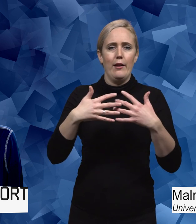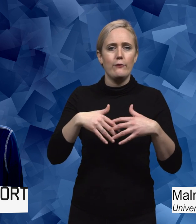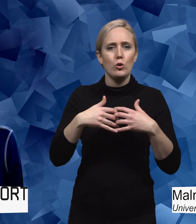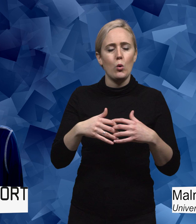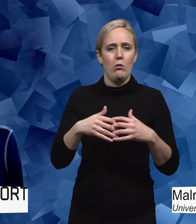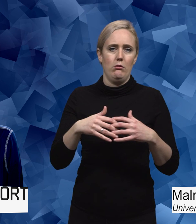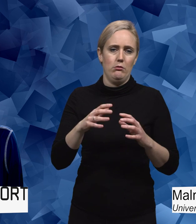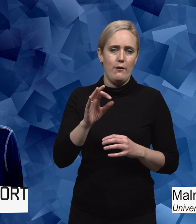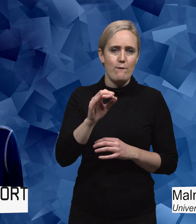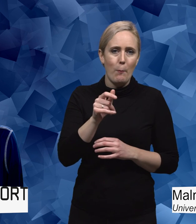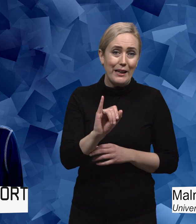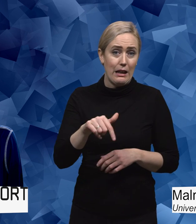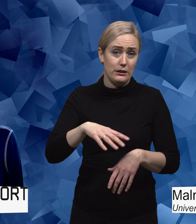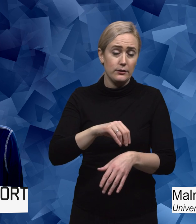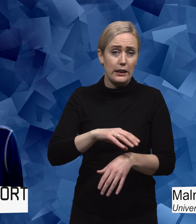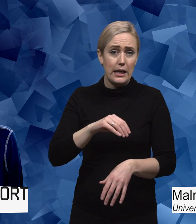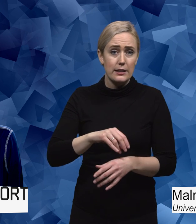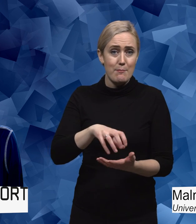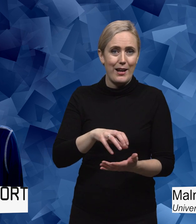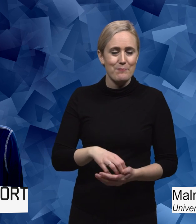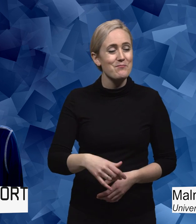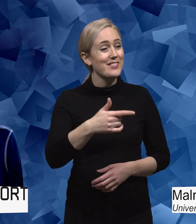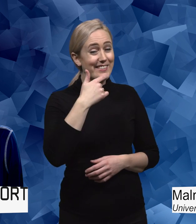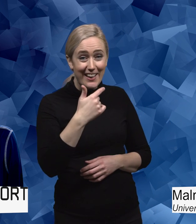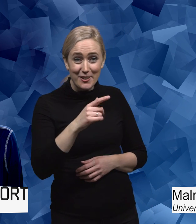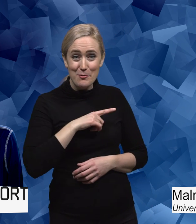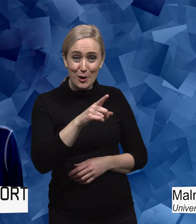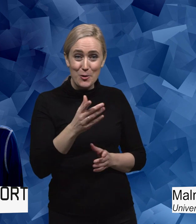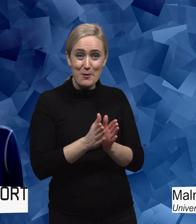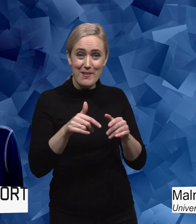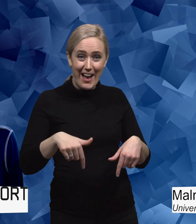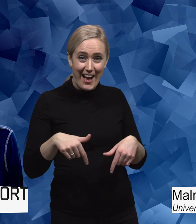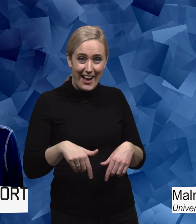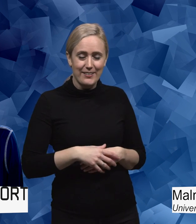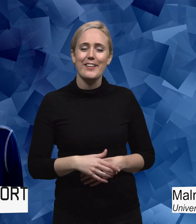i det svenska samhället. Tack så jättemycket för att du var med Elisabeth. Stort tack. Tack för att jag fick komma. Tack.